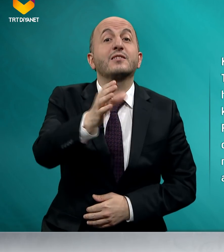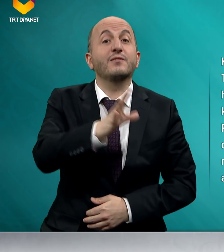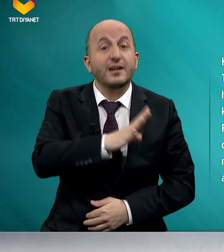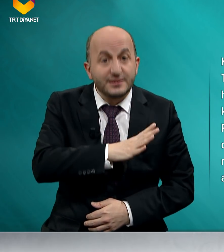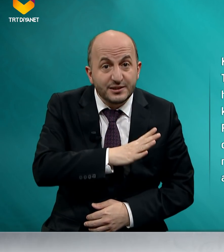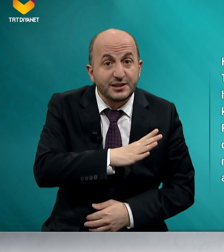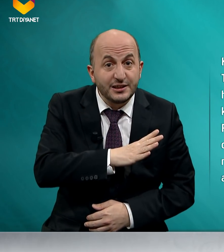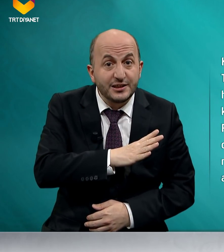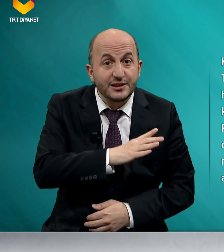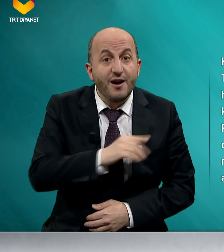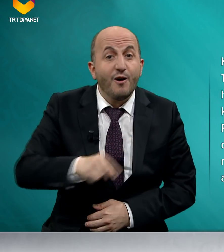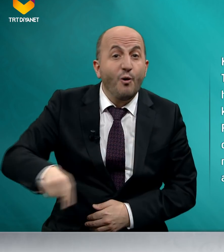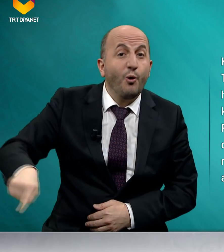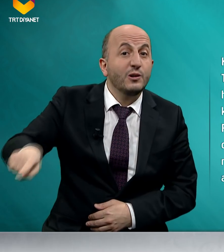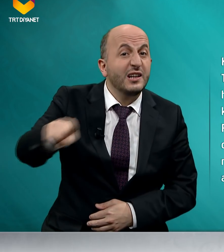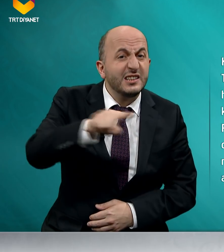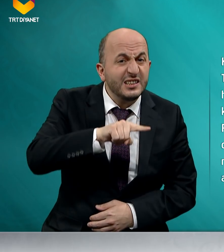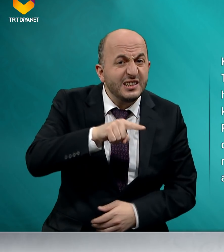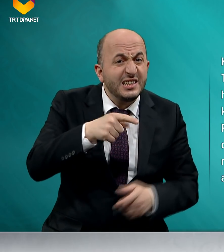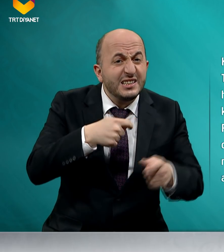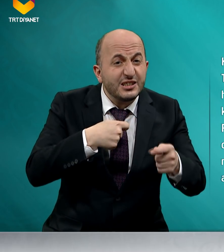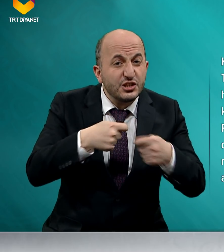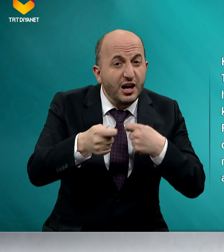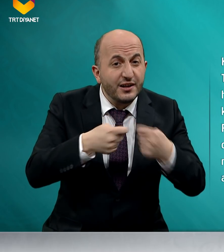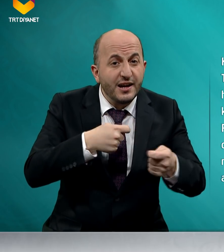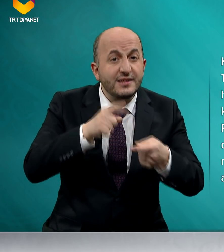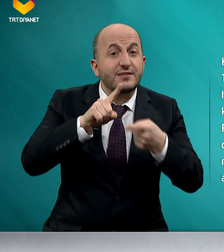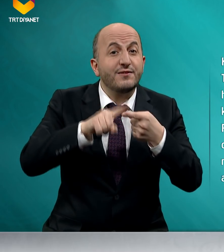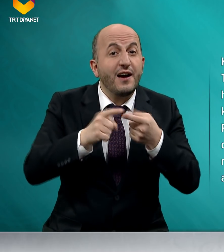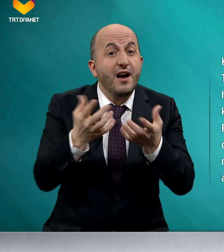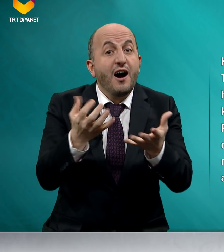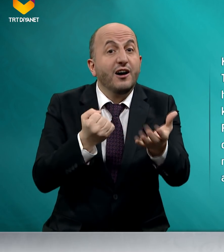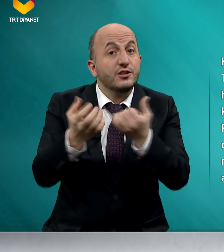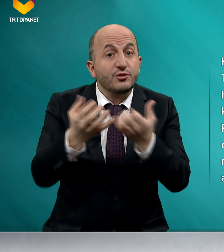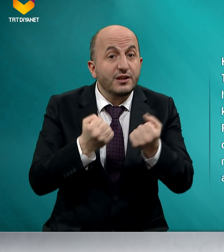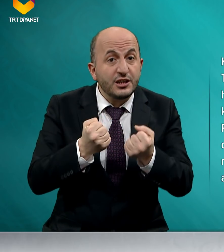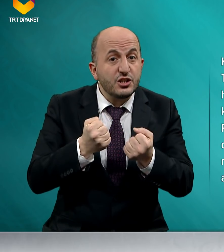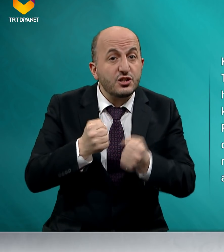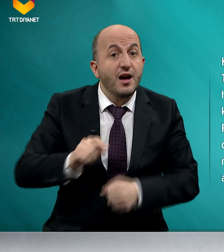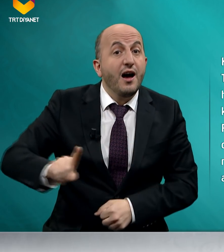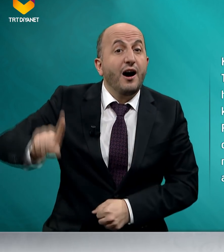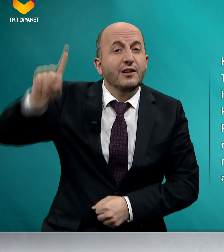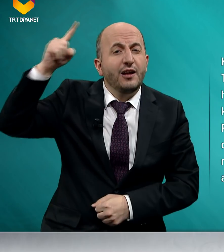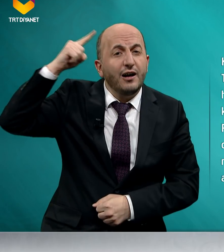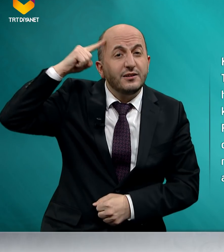vardır ki, onları ticaret ve alışveriş Allah'ı